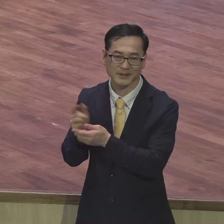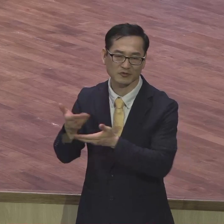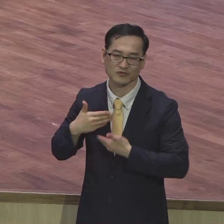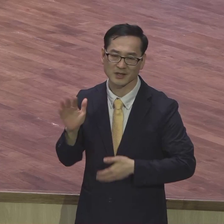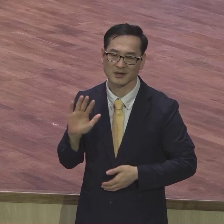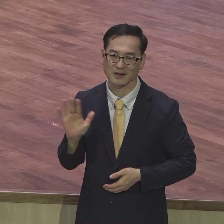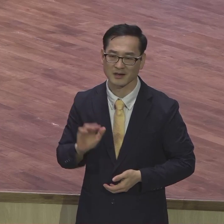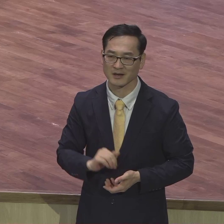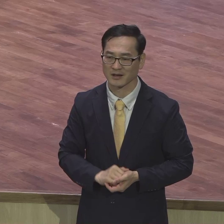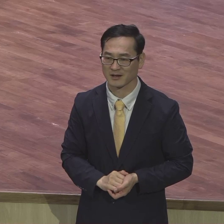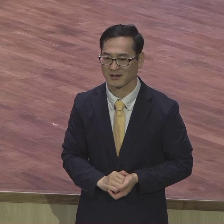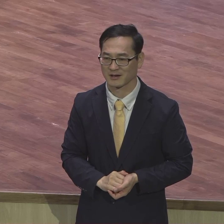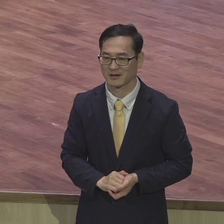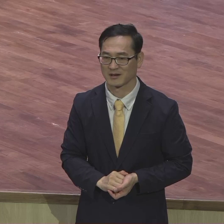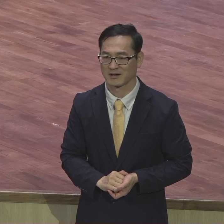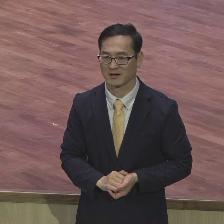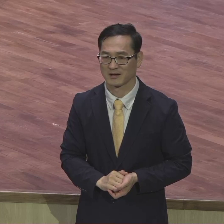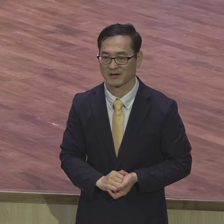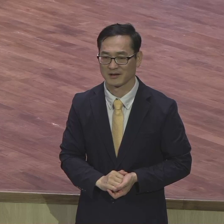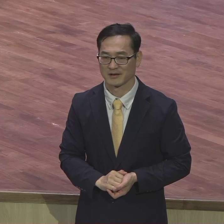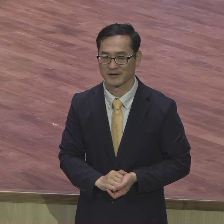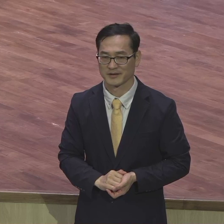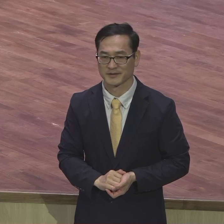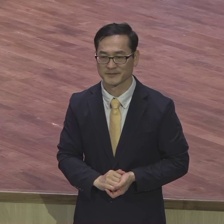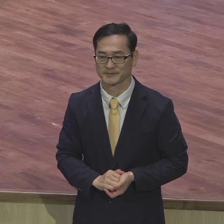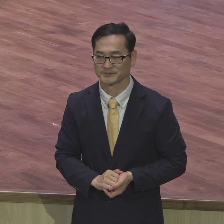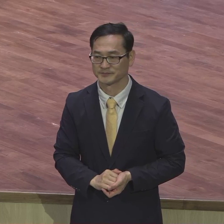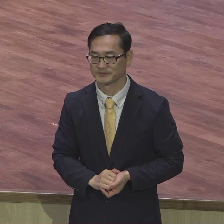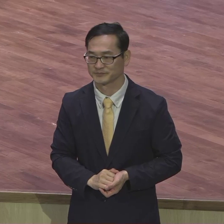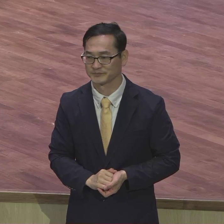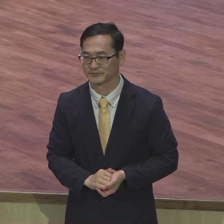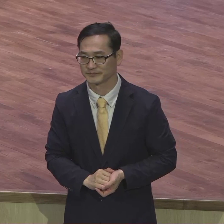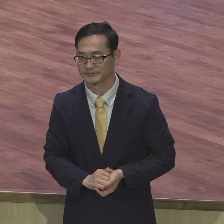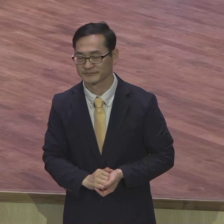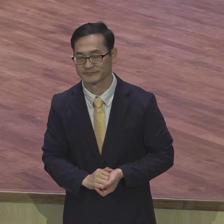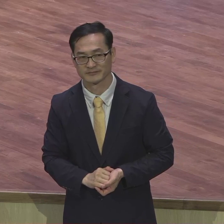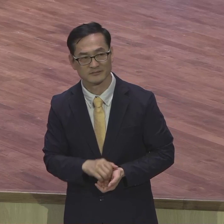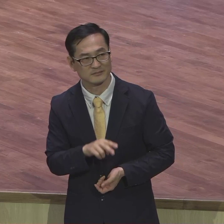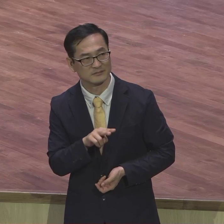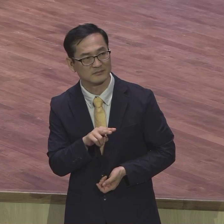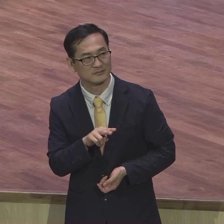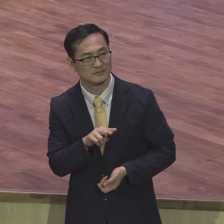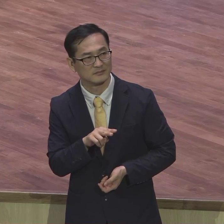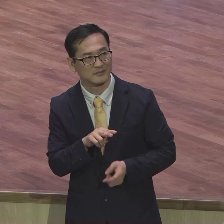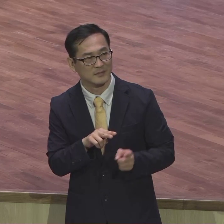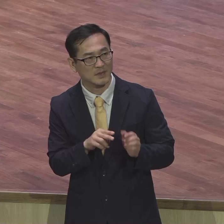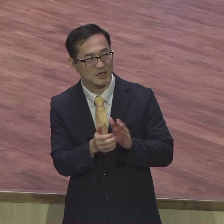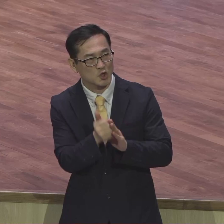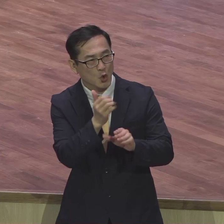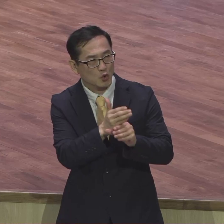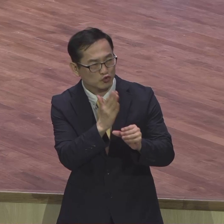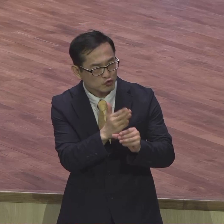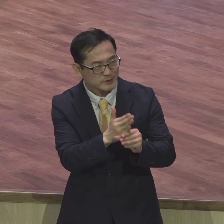하나만 생각 두개 생각 못해 내가 야 참 성공 중심의 철저한 현장이구나